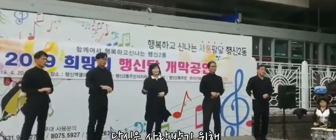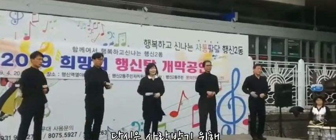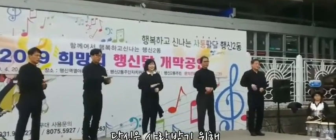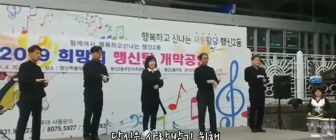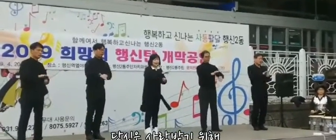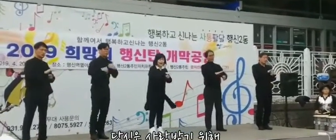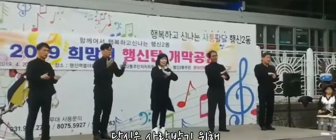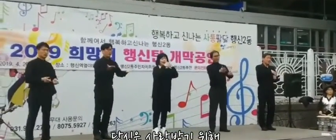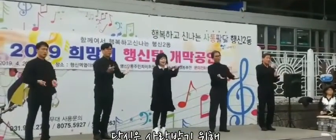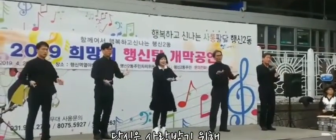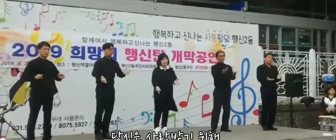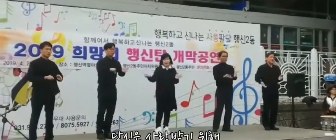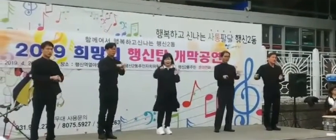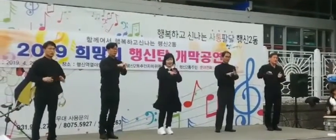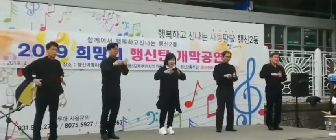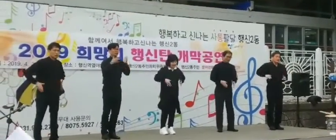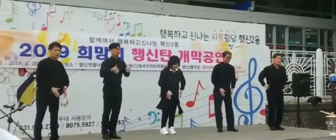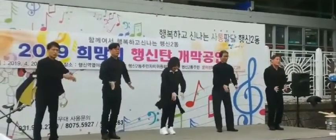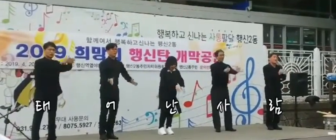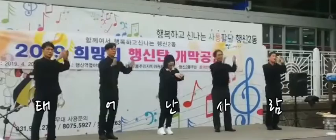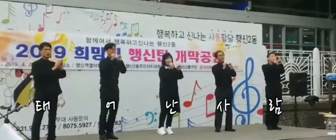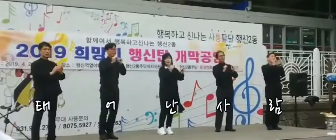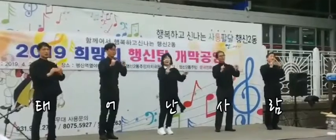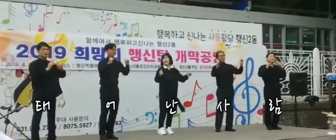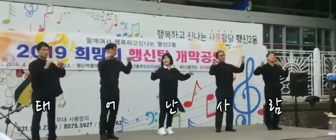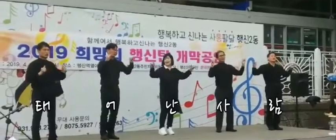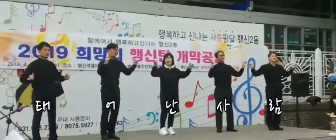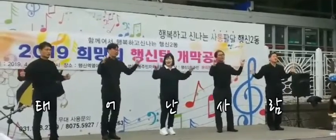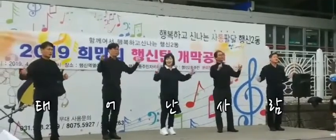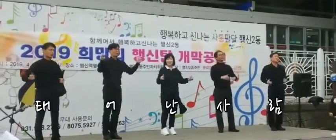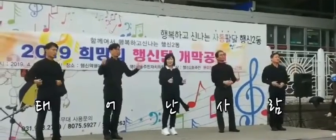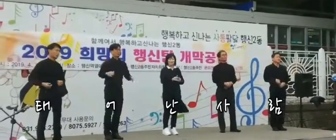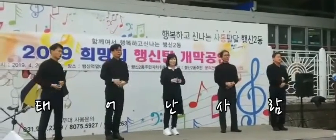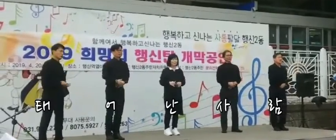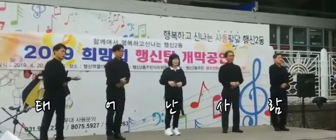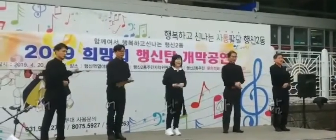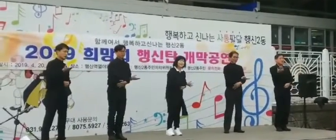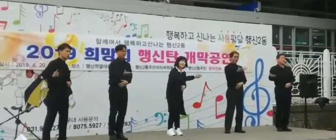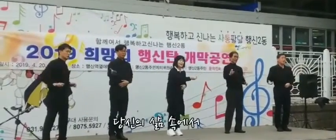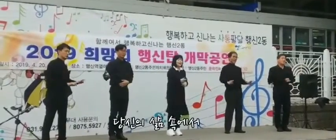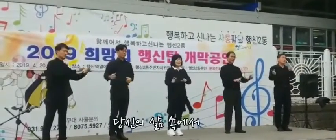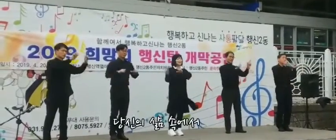사랑받기 위해 태어난 사람 당신의 삶